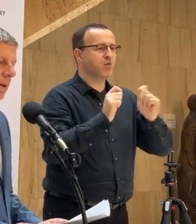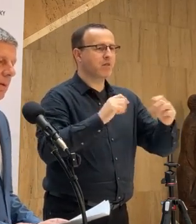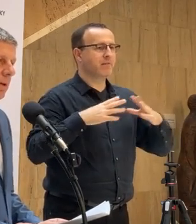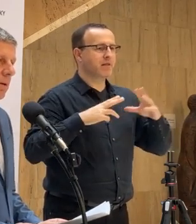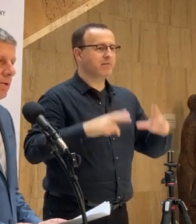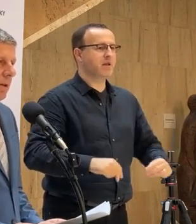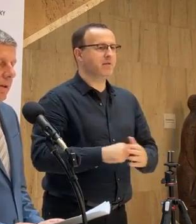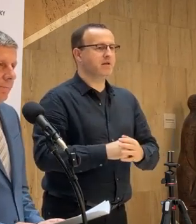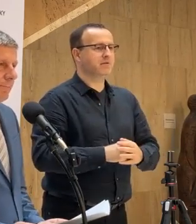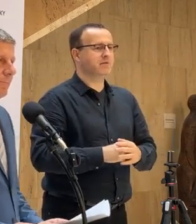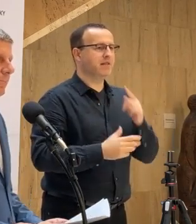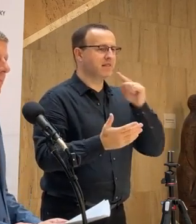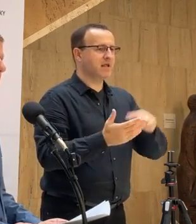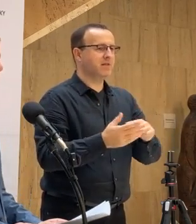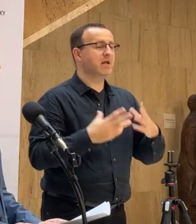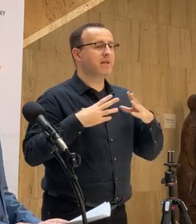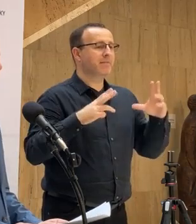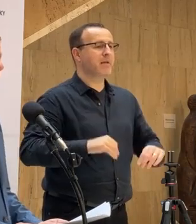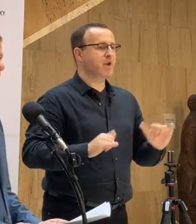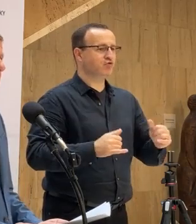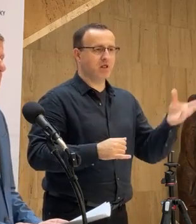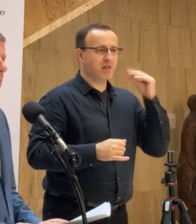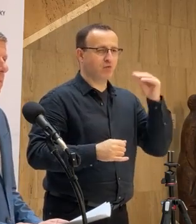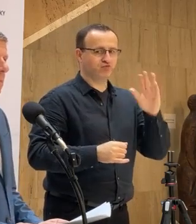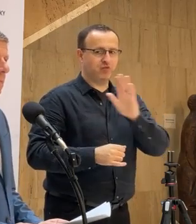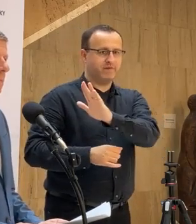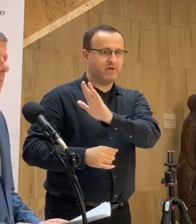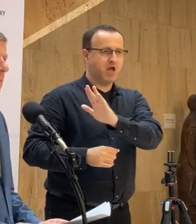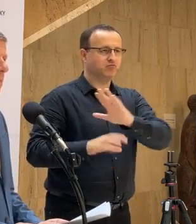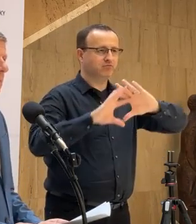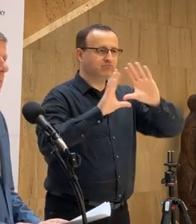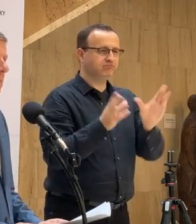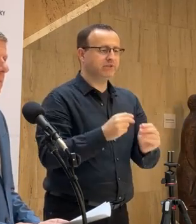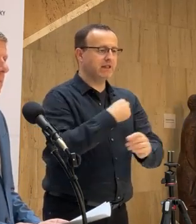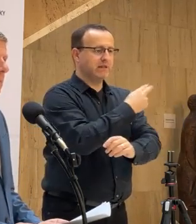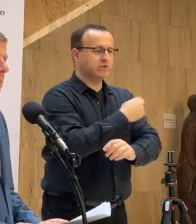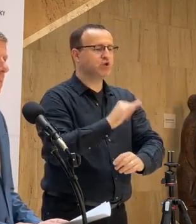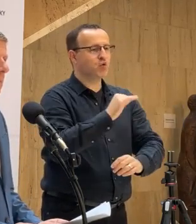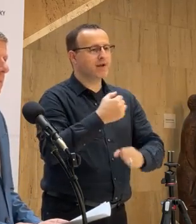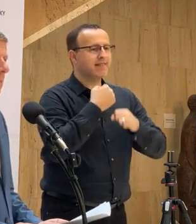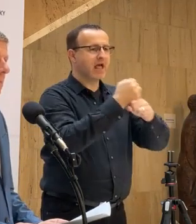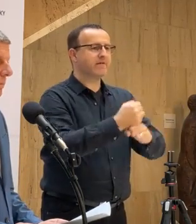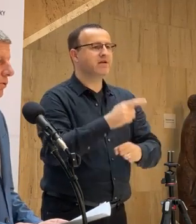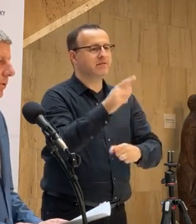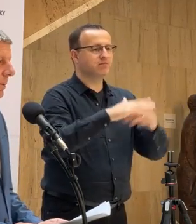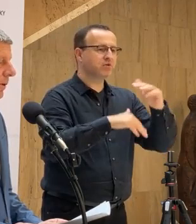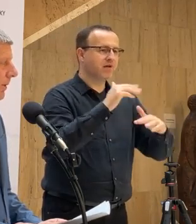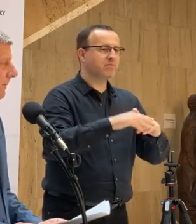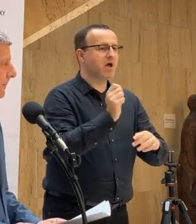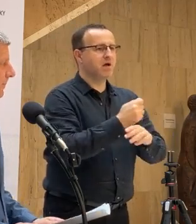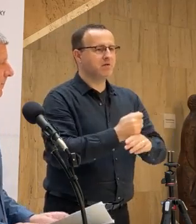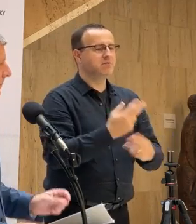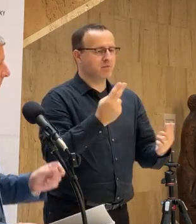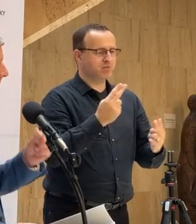premiérov a na termíne koaličnej rady. Čiže pán premiér ešte nepočul ten váš sumár nemocnic, ktoré chcete navrhnúť, že budú postavené z plánu? Počul ho,